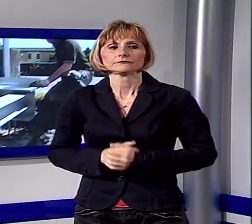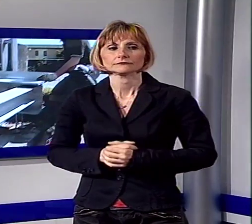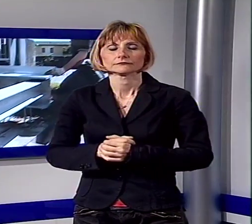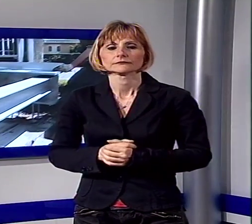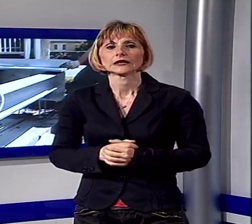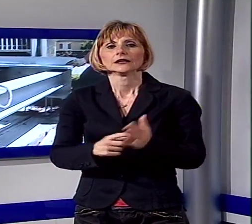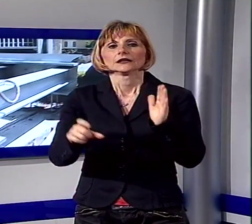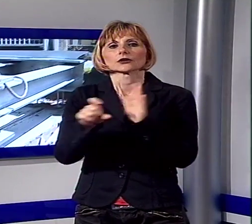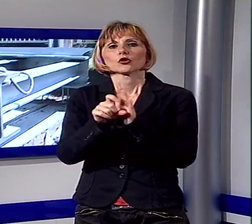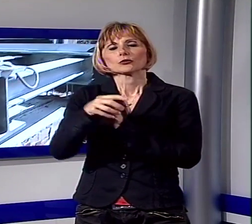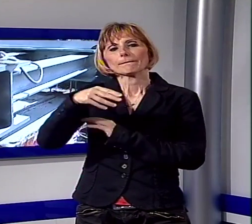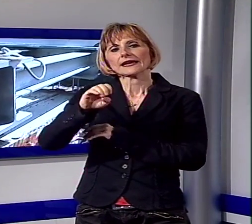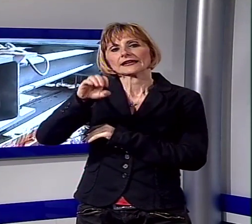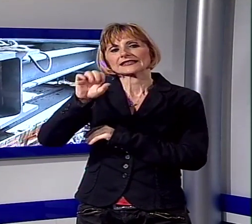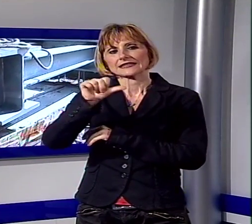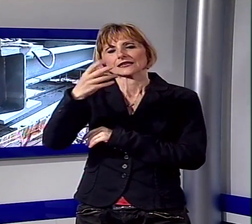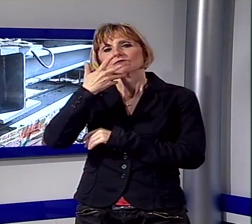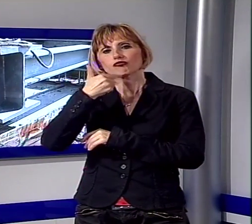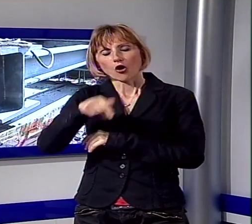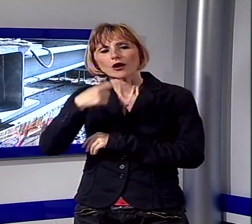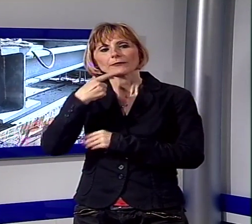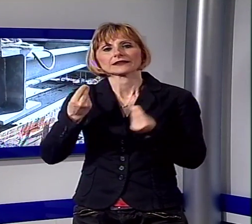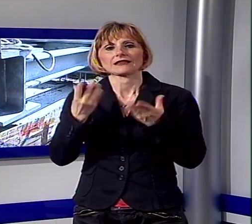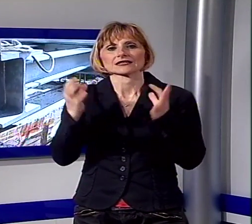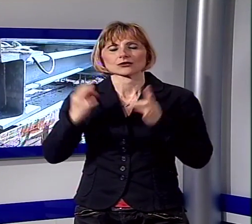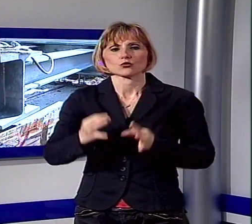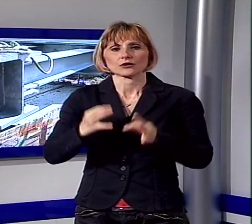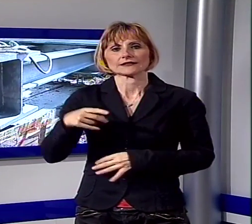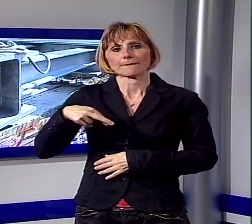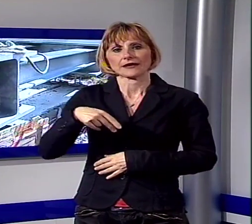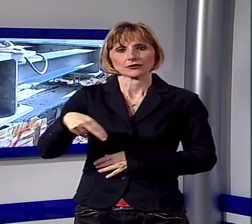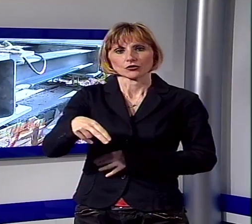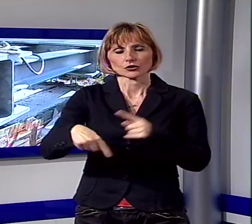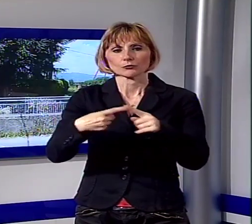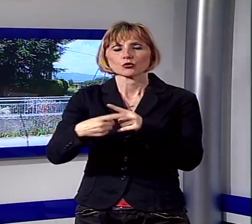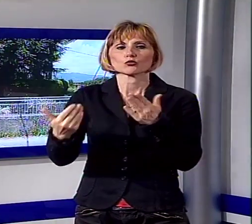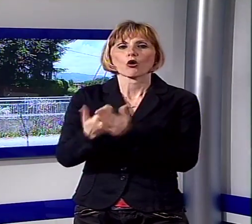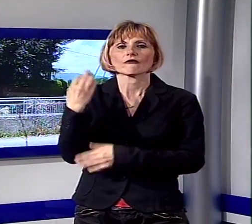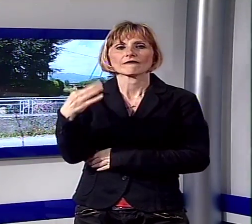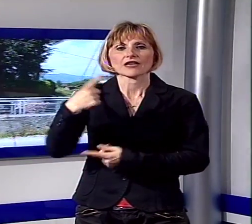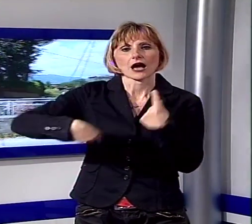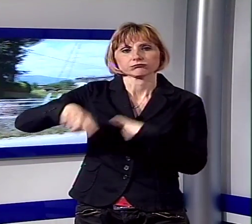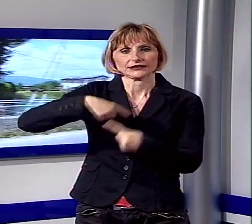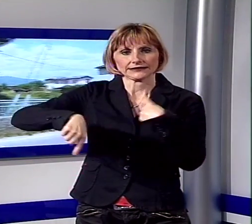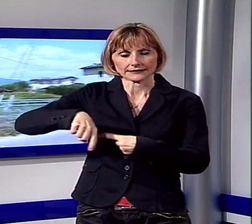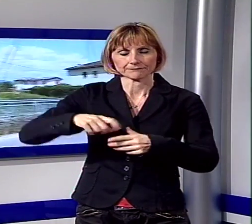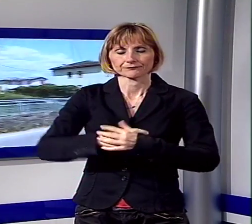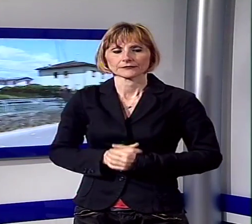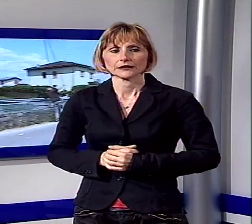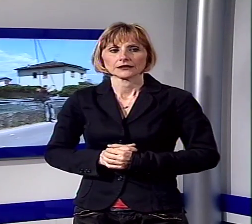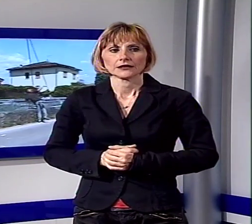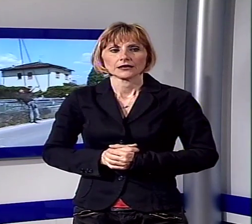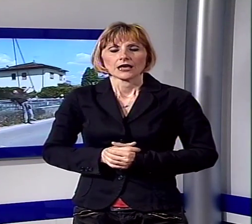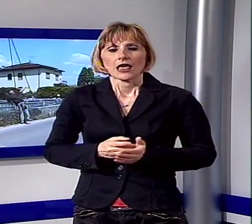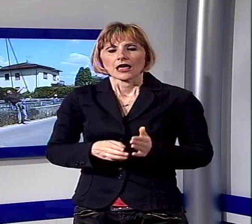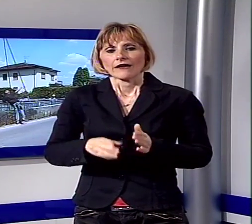Menesini nel centro della frazione per garantire la sicurezza dei pedoni e riqualificare la viabilità. Sul lato nord di Via di Tiglio è